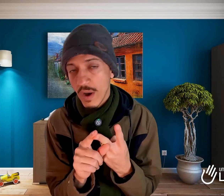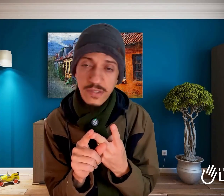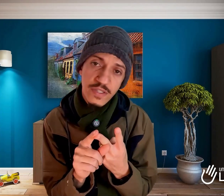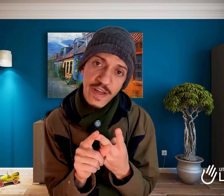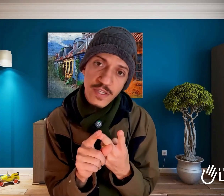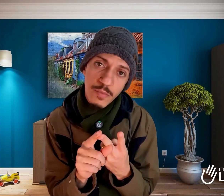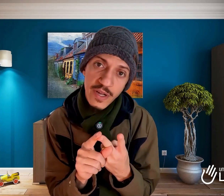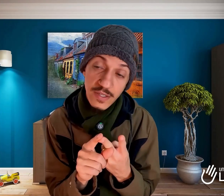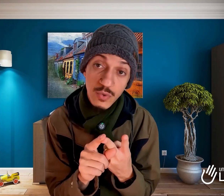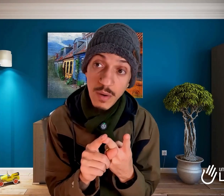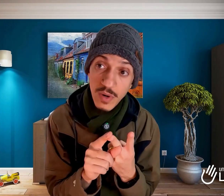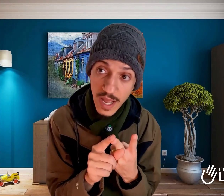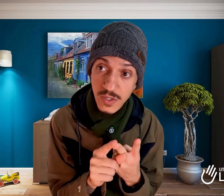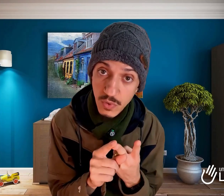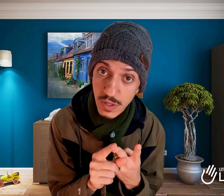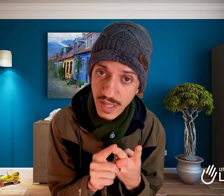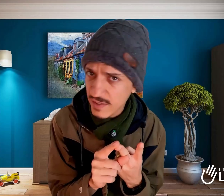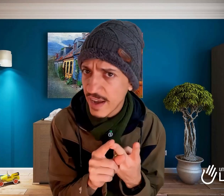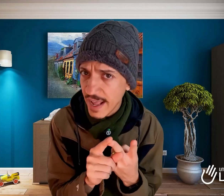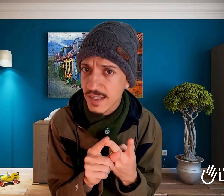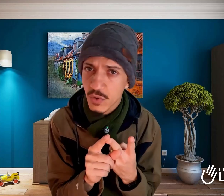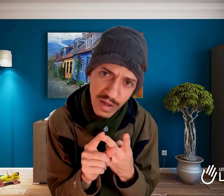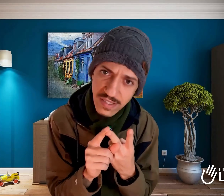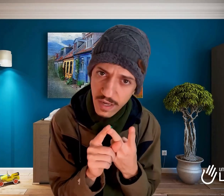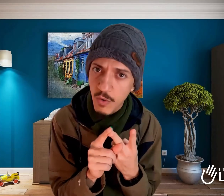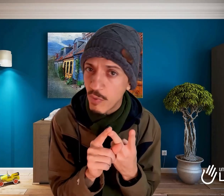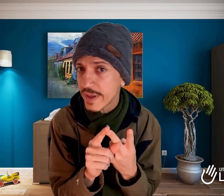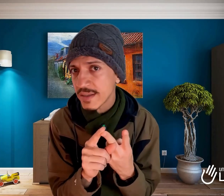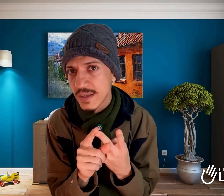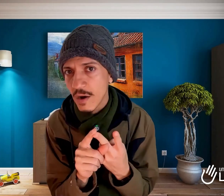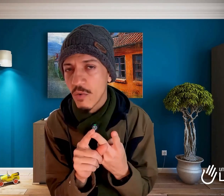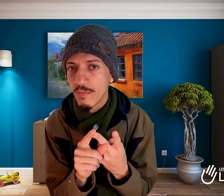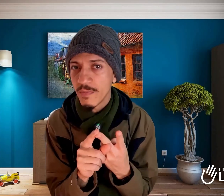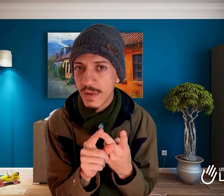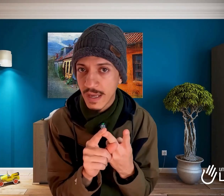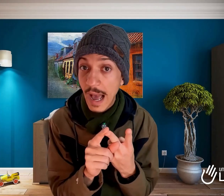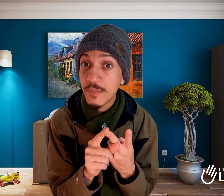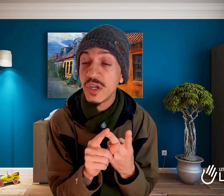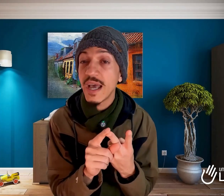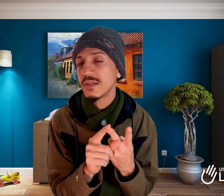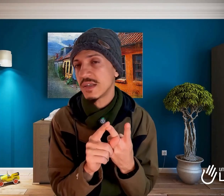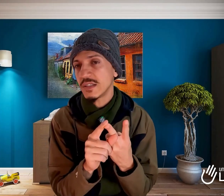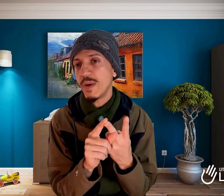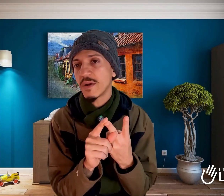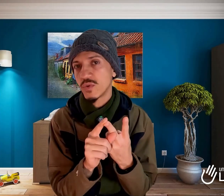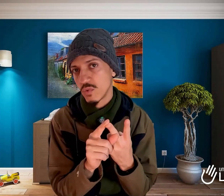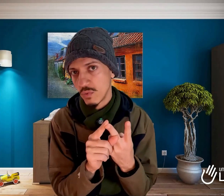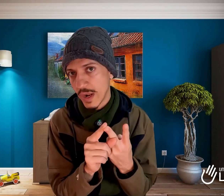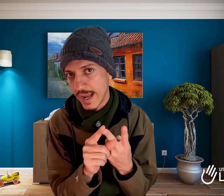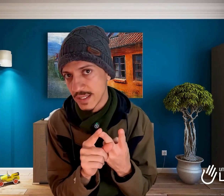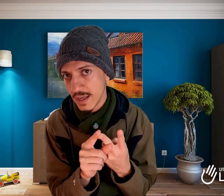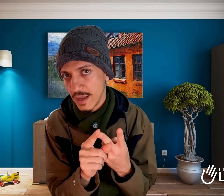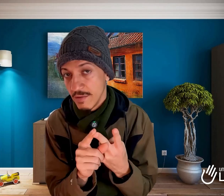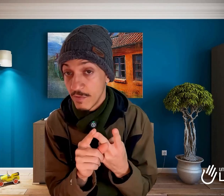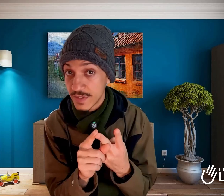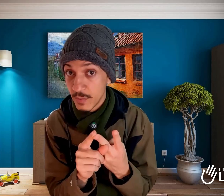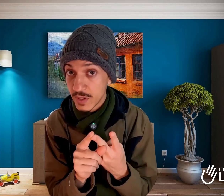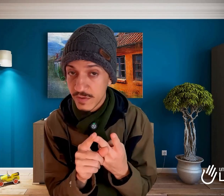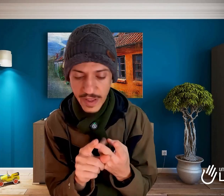são as diferenças de comunicação de uma mulher surda? Tem diferenças? Quais são? Por que são? Capte esses aspectos culturais. Vão fazer muita diferença.